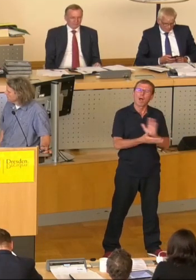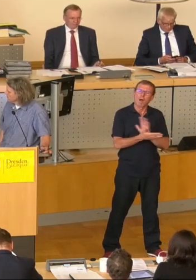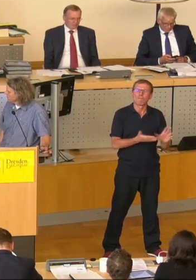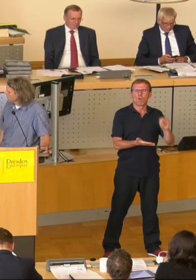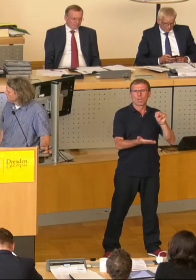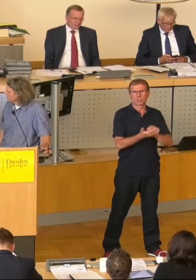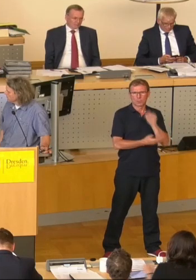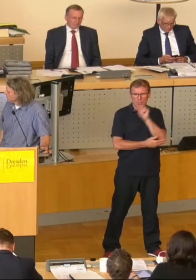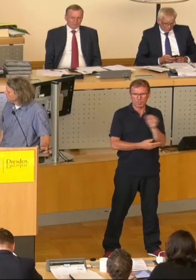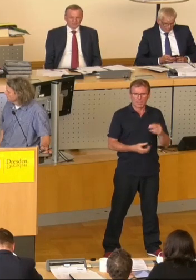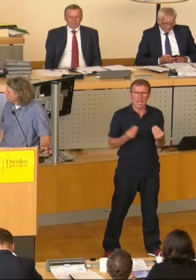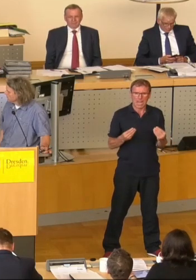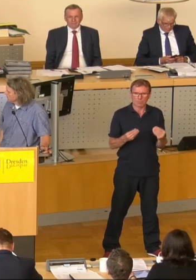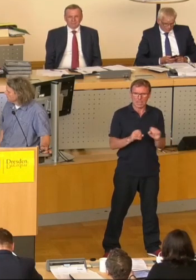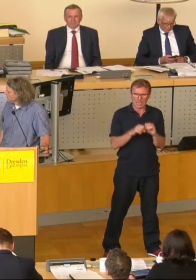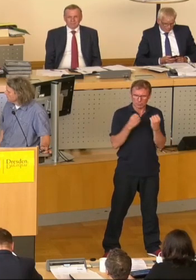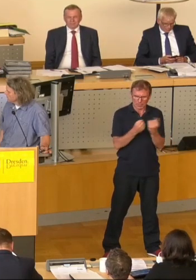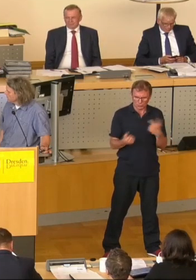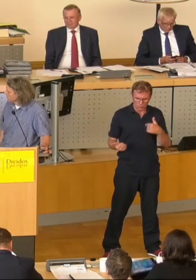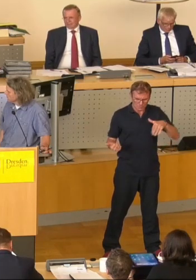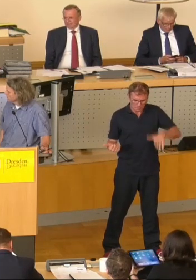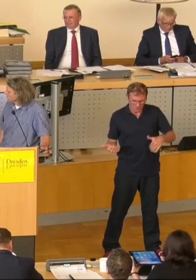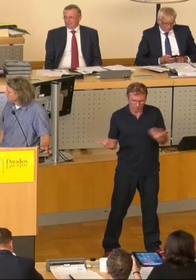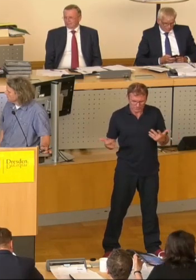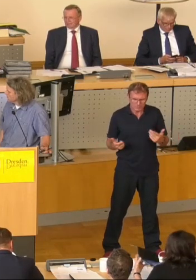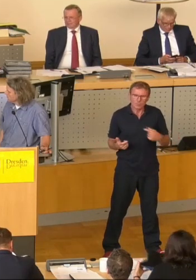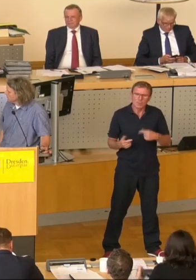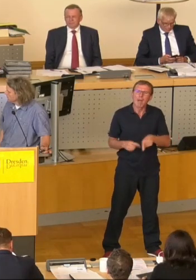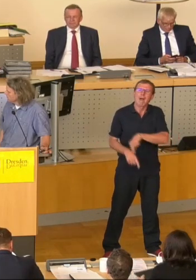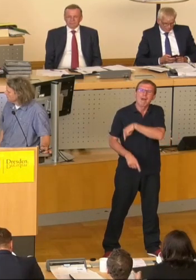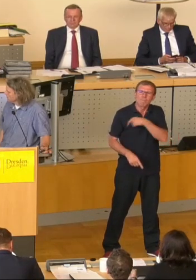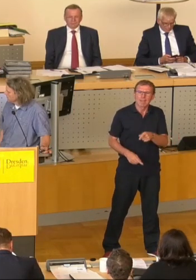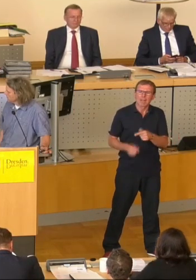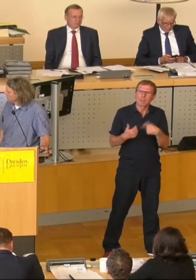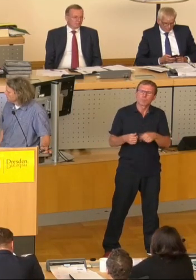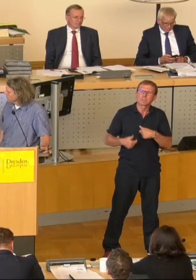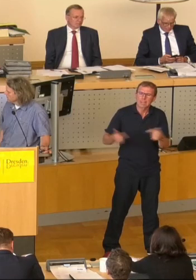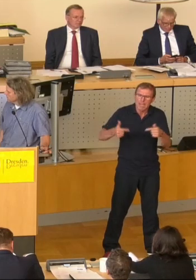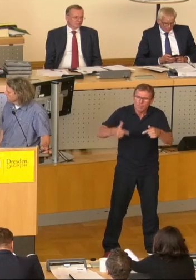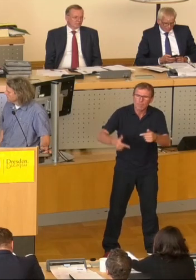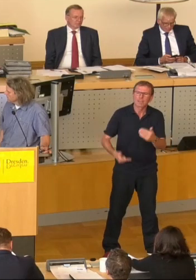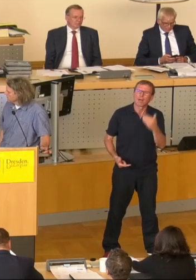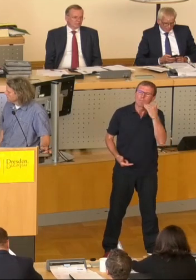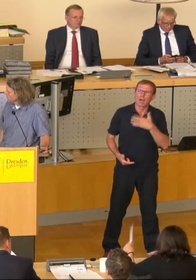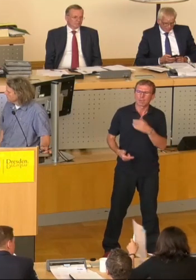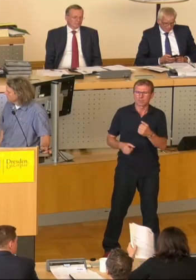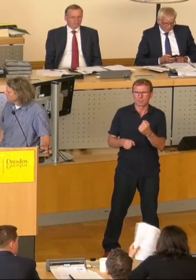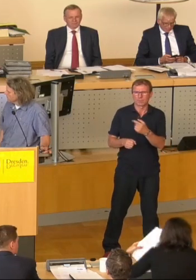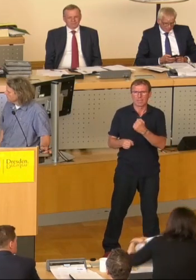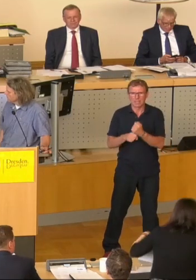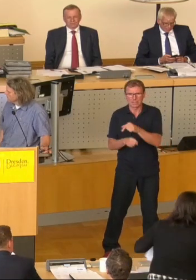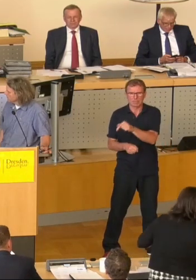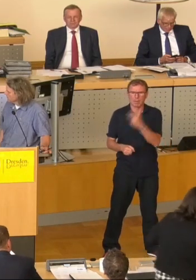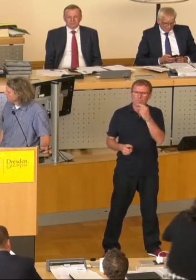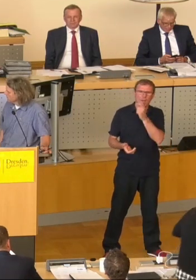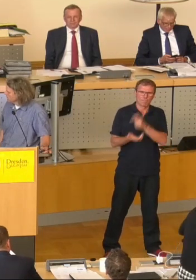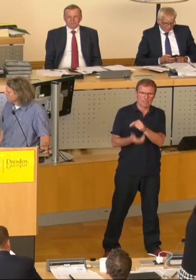Überblick über die aktuell bestehenden Pflichten und Unterhaltungszeiträume sämtlicher Eingriffsverursacher. Das Kataster der Landeshauptstadt